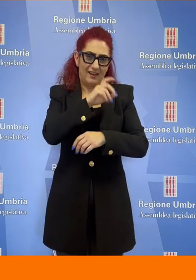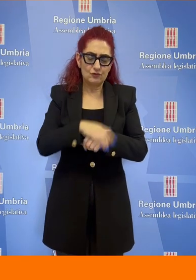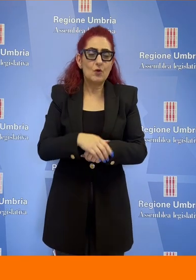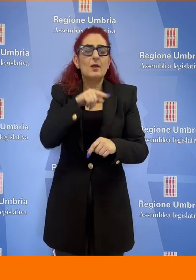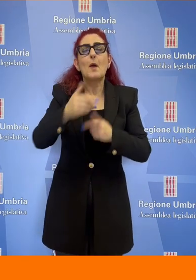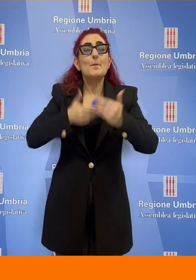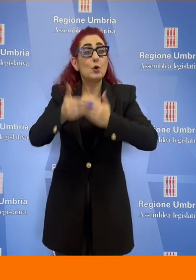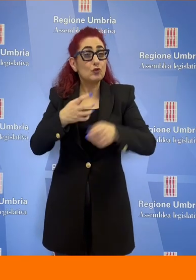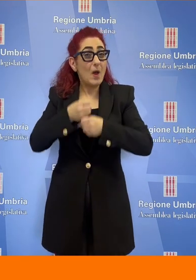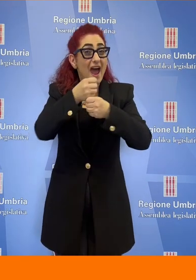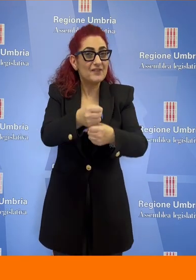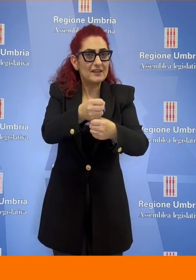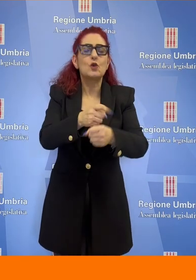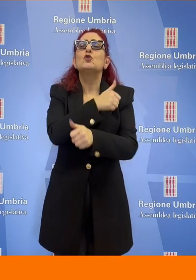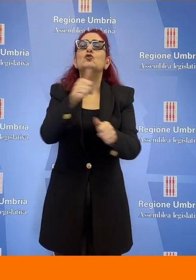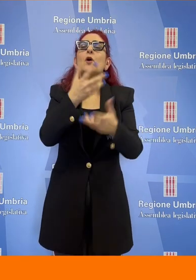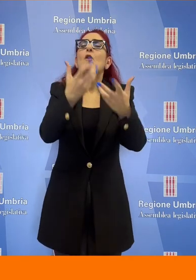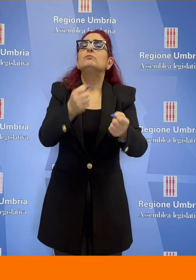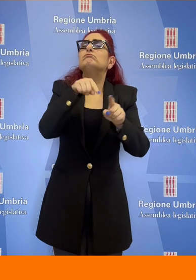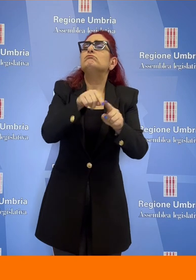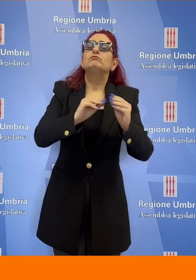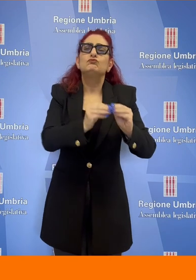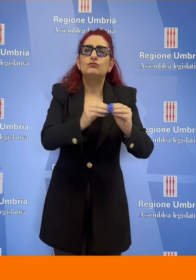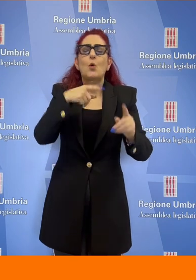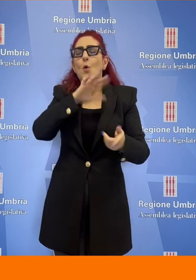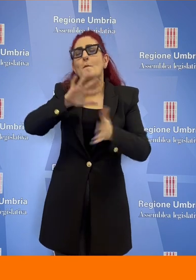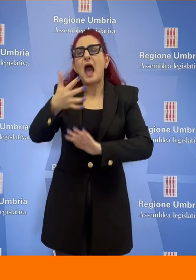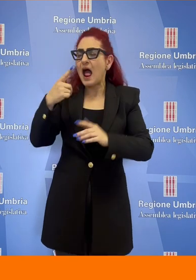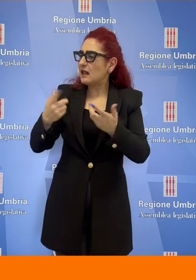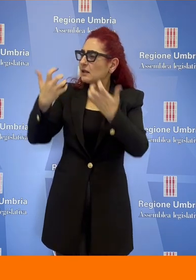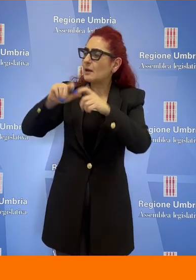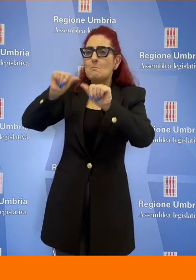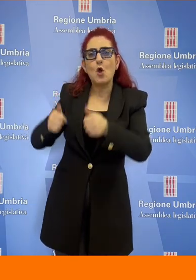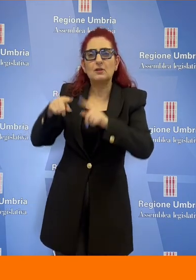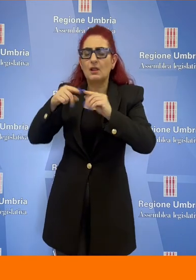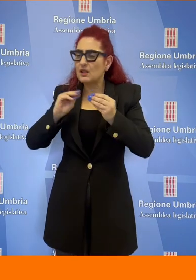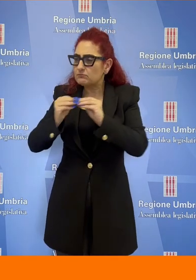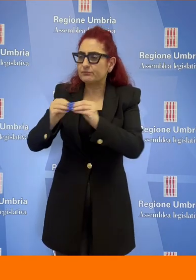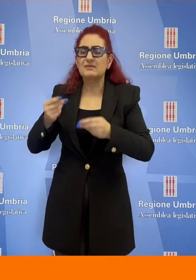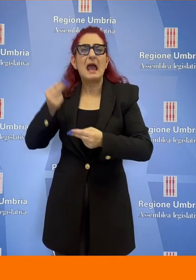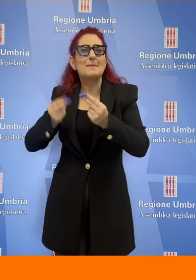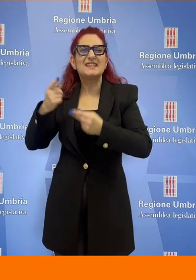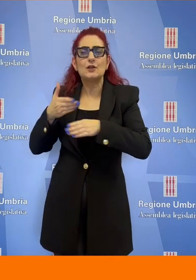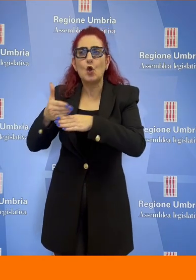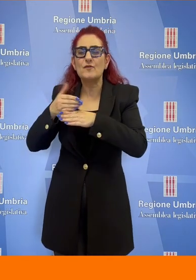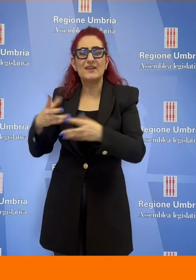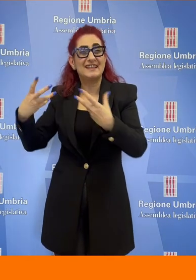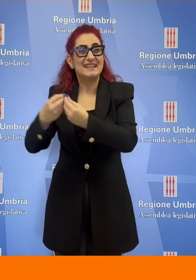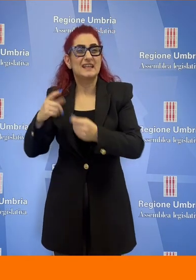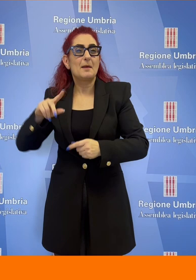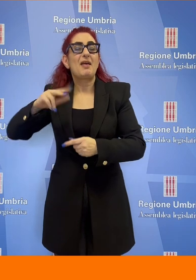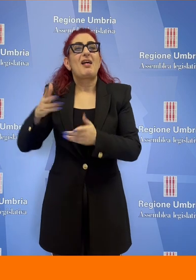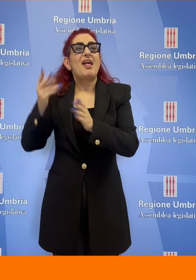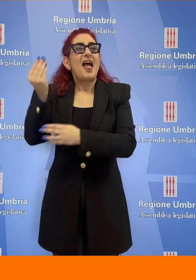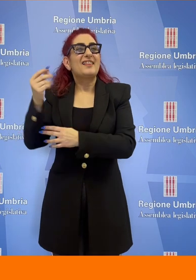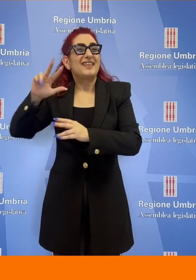Il ricorso alla procedura di affidamento è ammesso solo nel caso in cui non sia possibile apprestare modelli organizzativi di amministrazione condivisa con gli enti